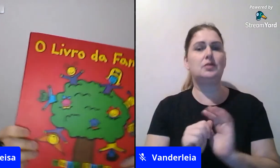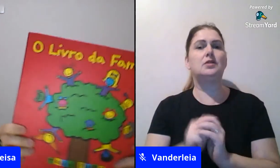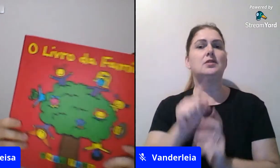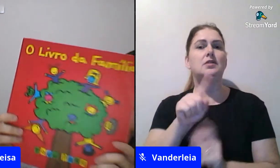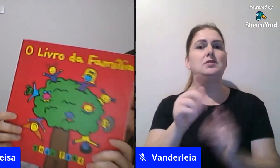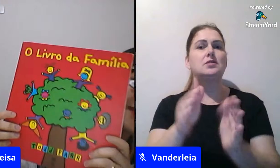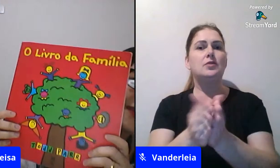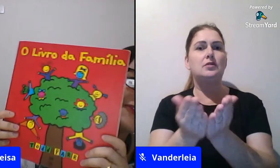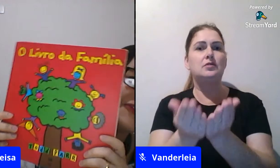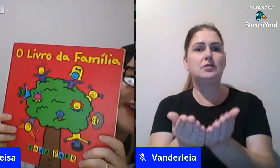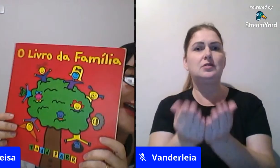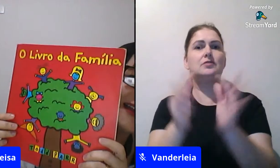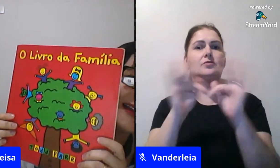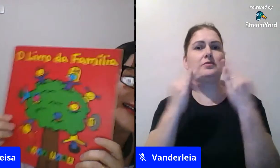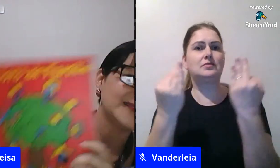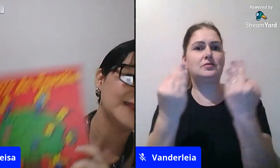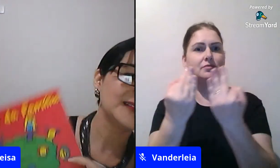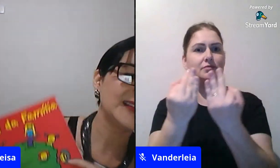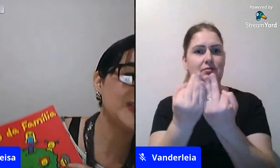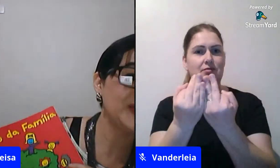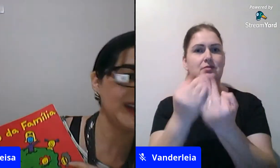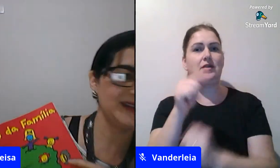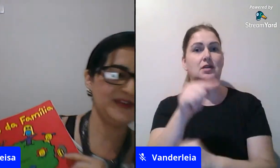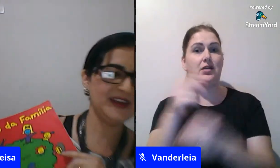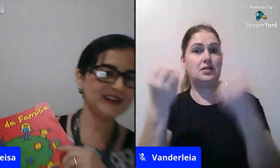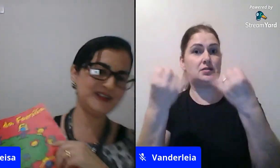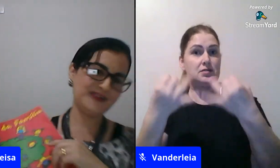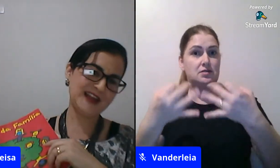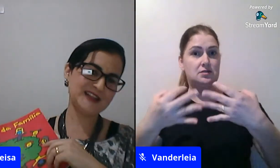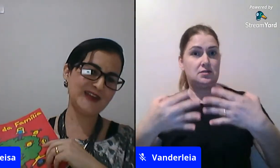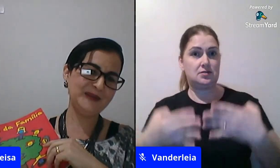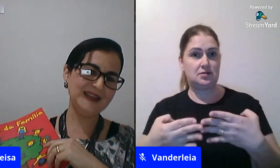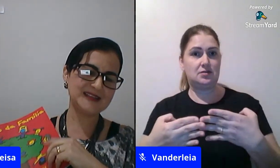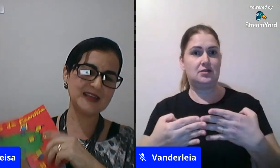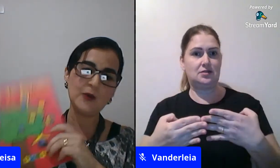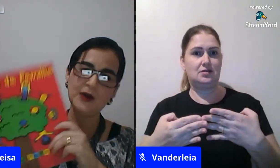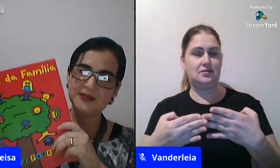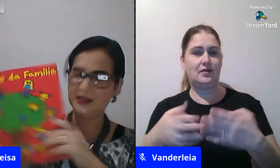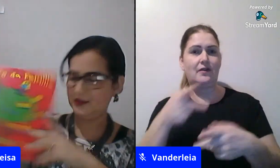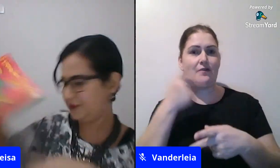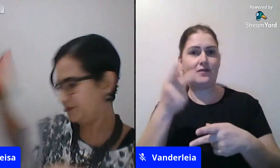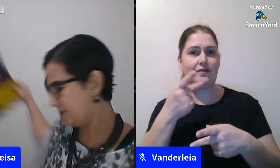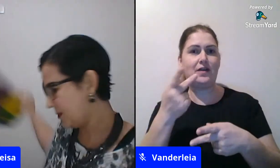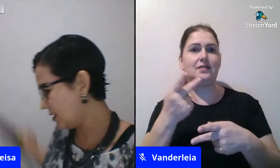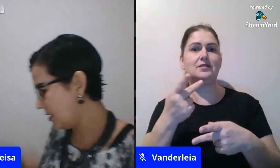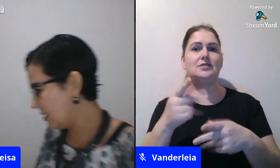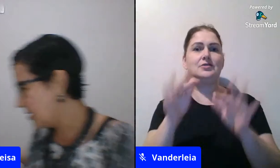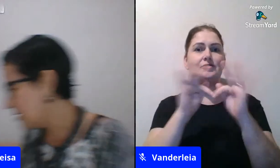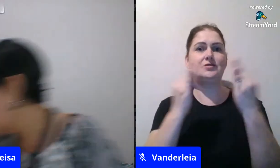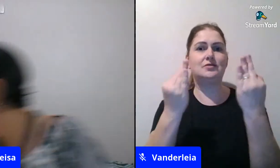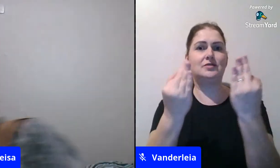Todpar fala das diferentes fala das diferentes famílias eu amo esse livro